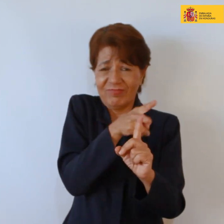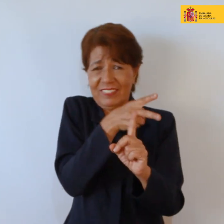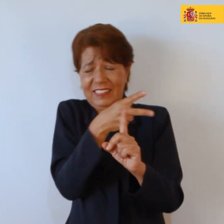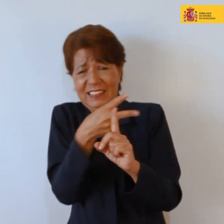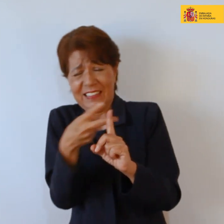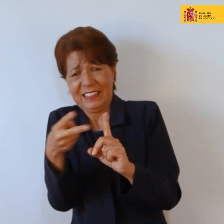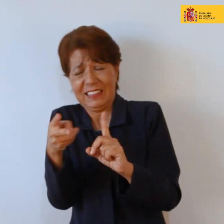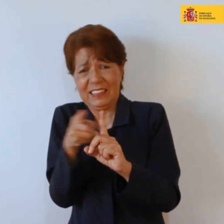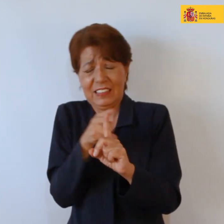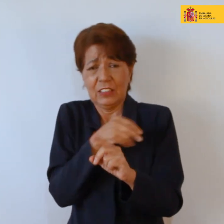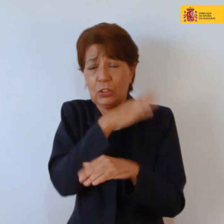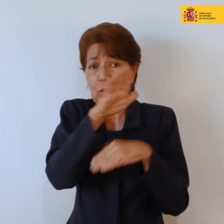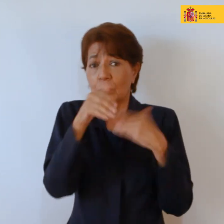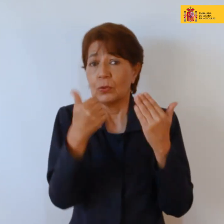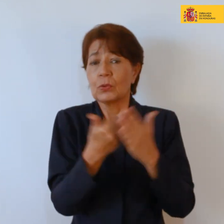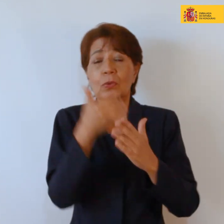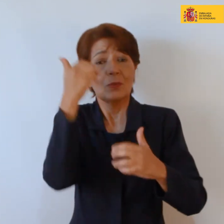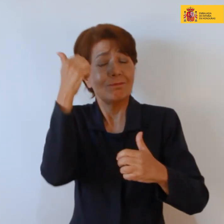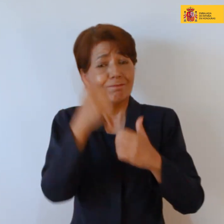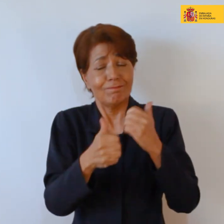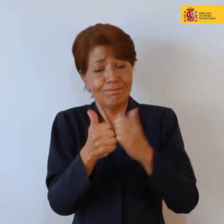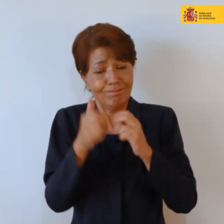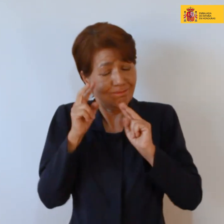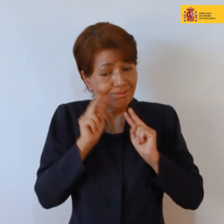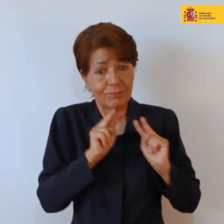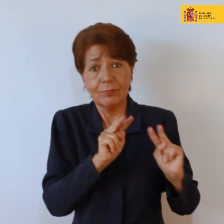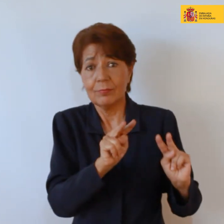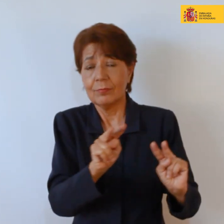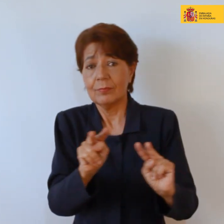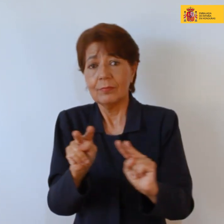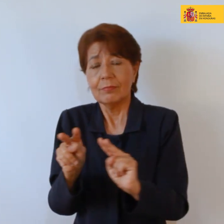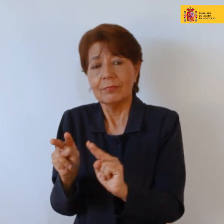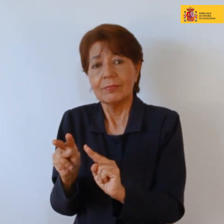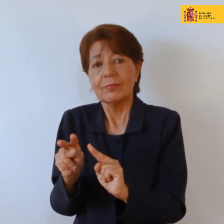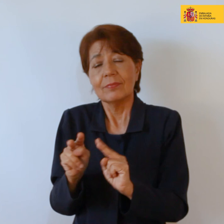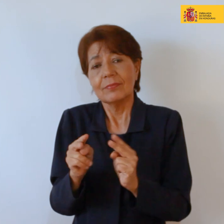en en toda esta problemática y y bueno